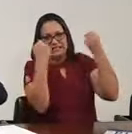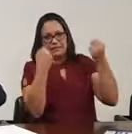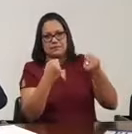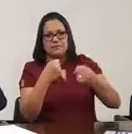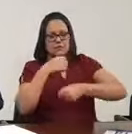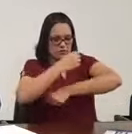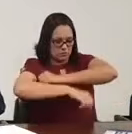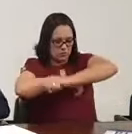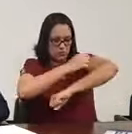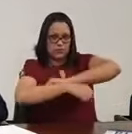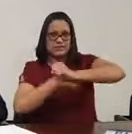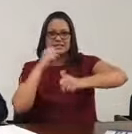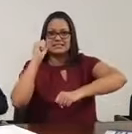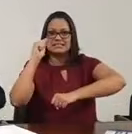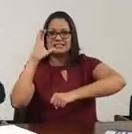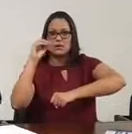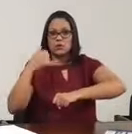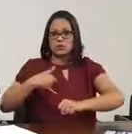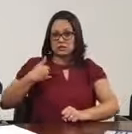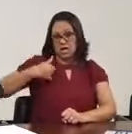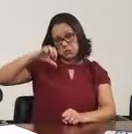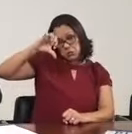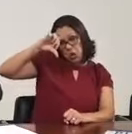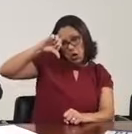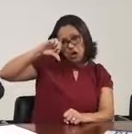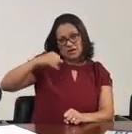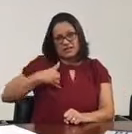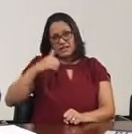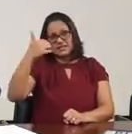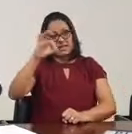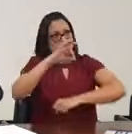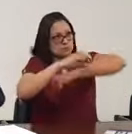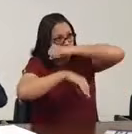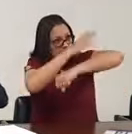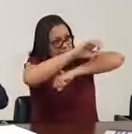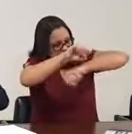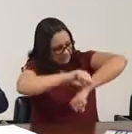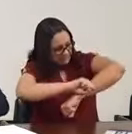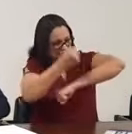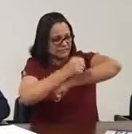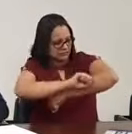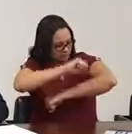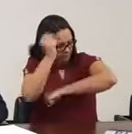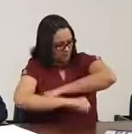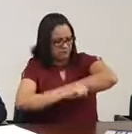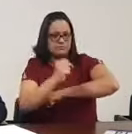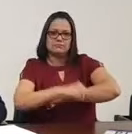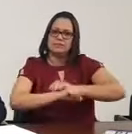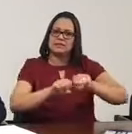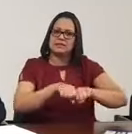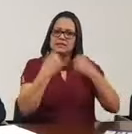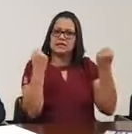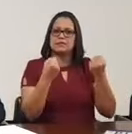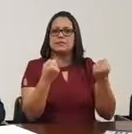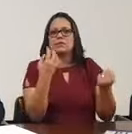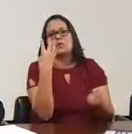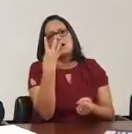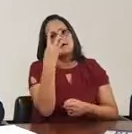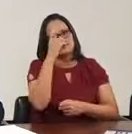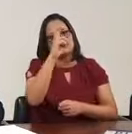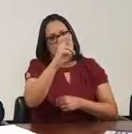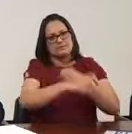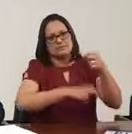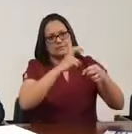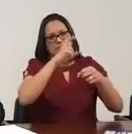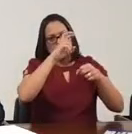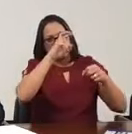botava um saco de estopa no braço e eu com 9, 10 anos de idade quebrava milho na plantação e 4, 5 dias depois, com